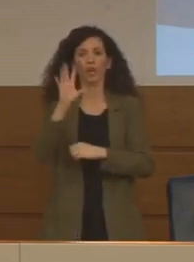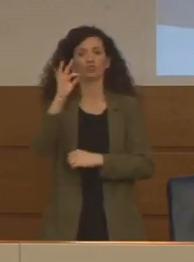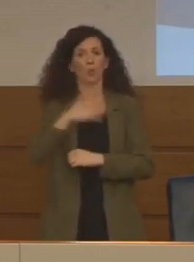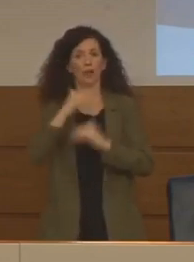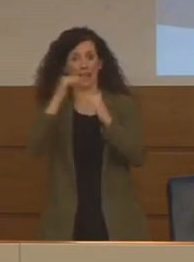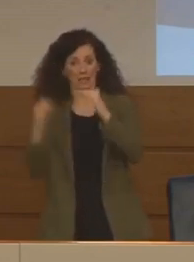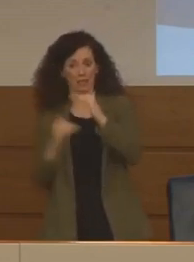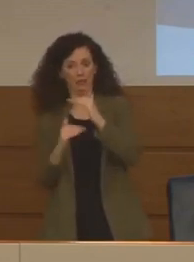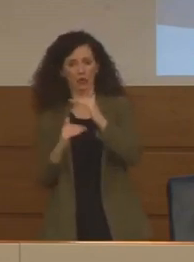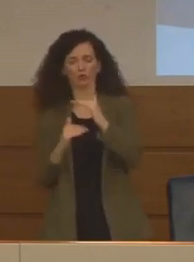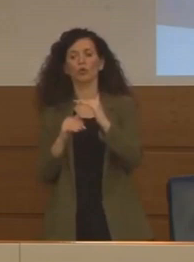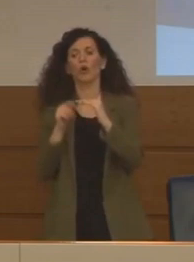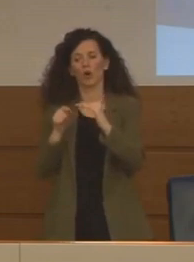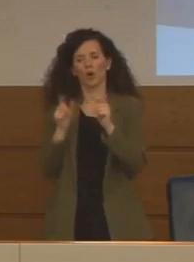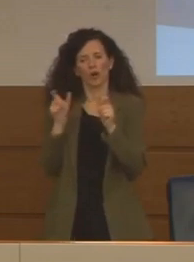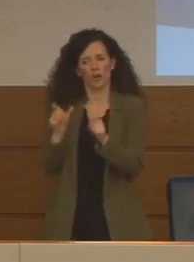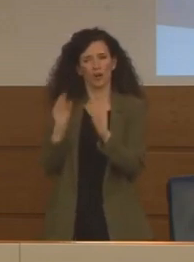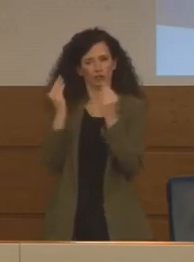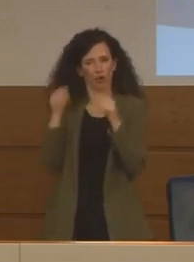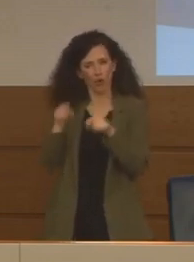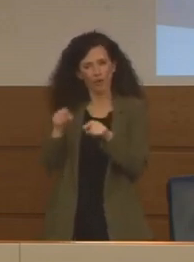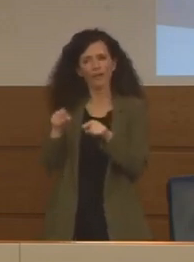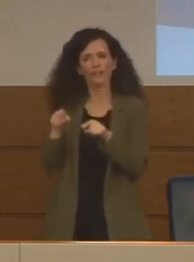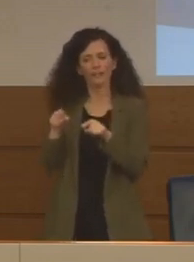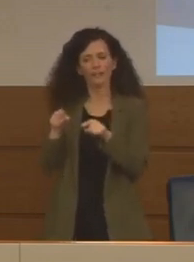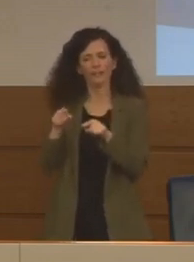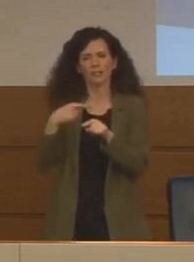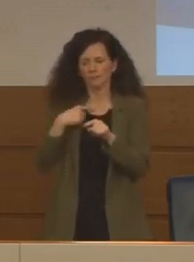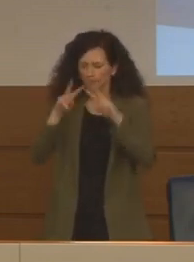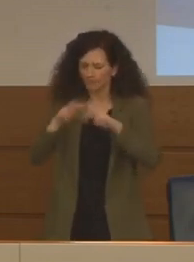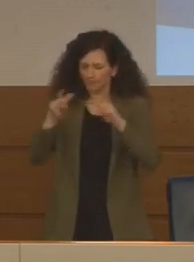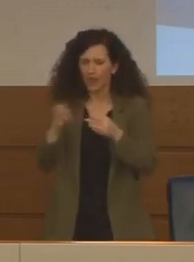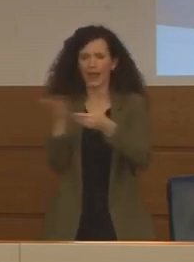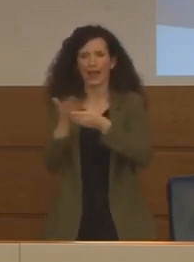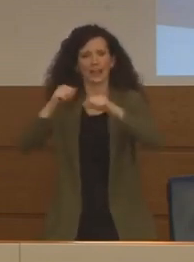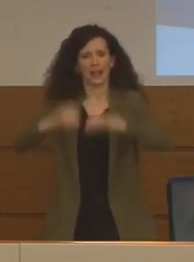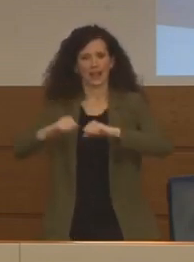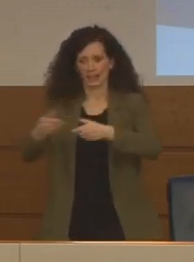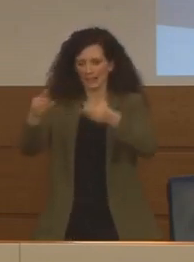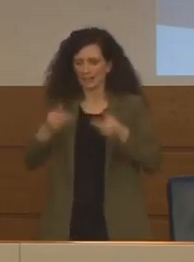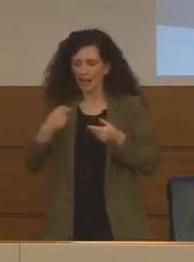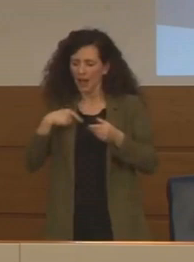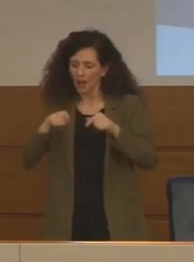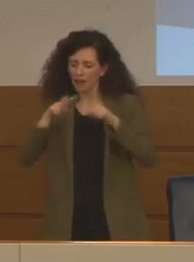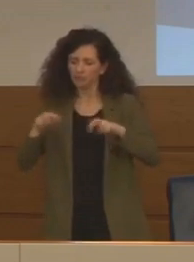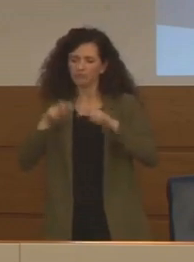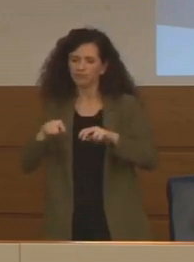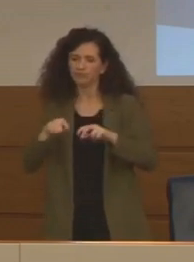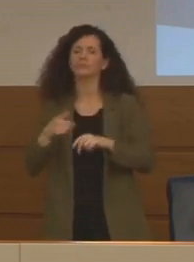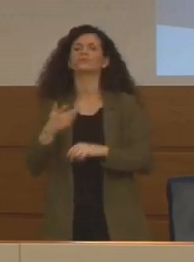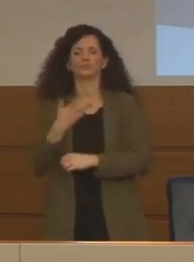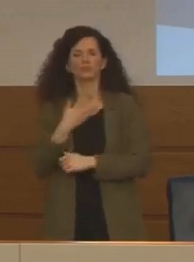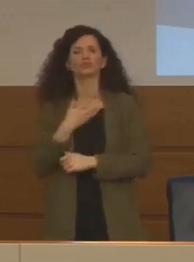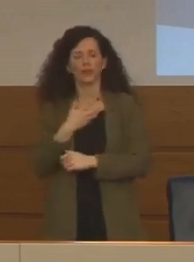in questo tipo di categoria quando siamo andati poi, andiamo ad analizzare su cartella clinica, troviamo persone